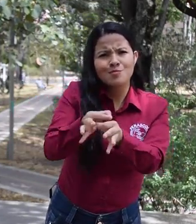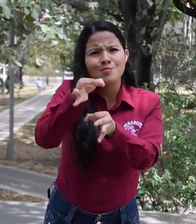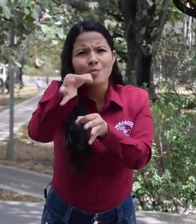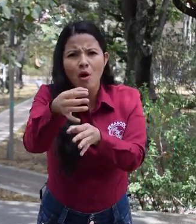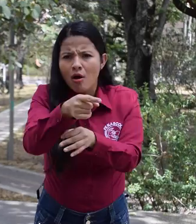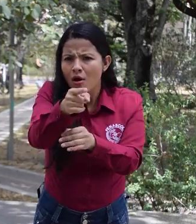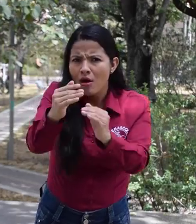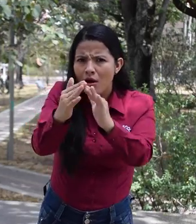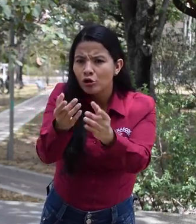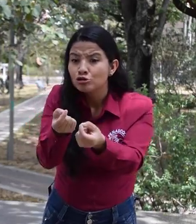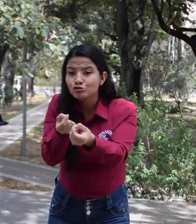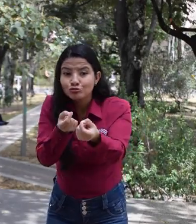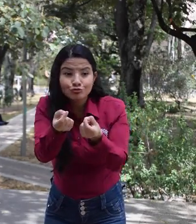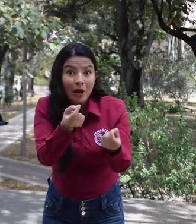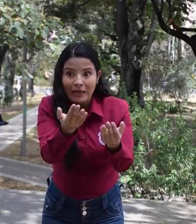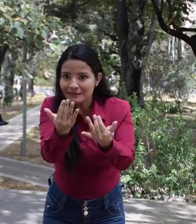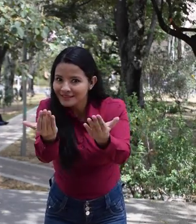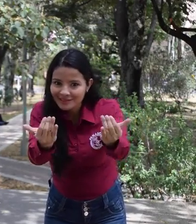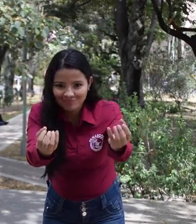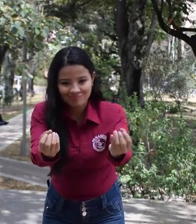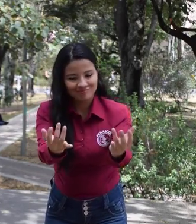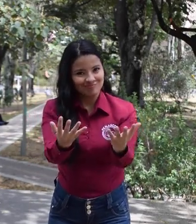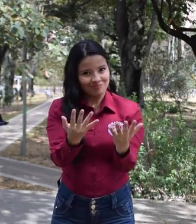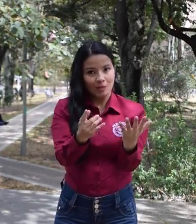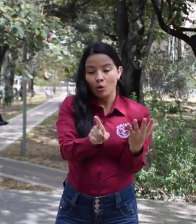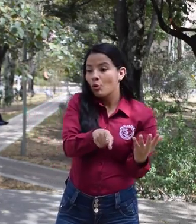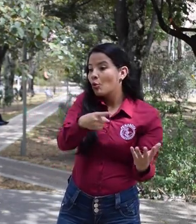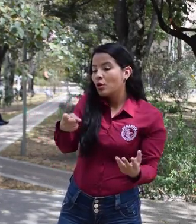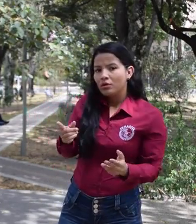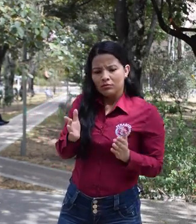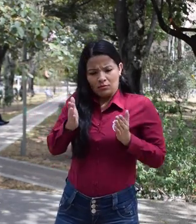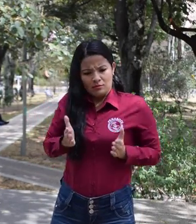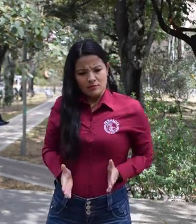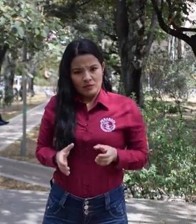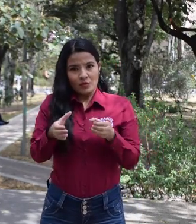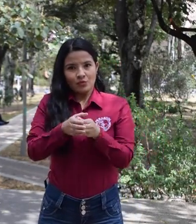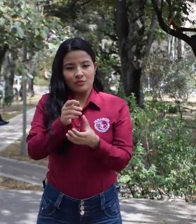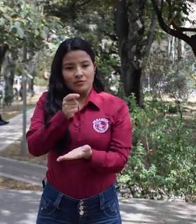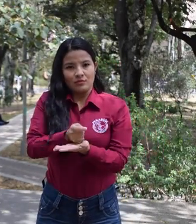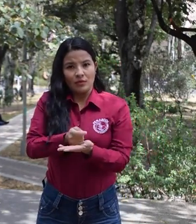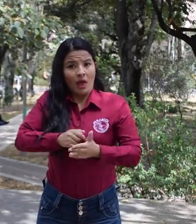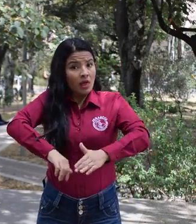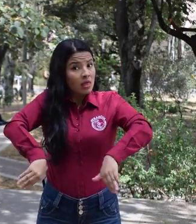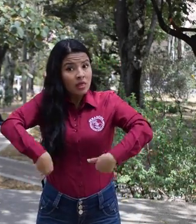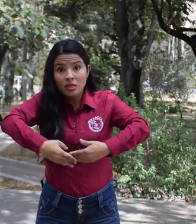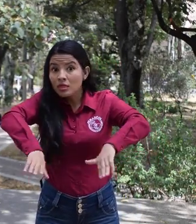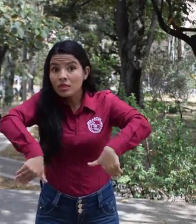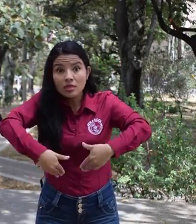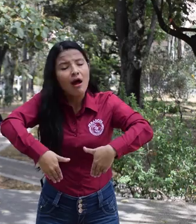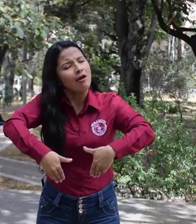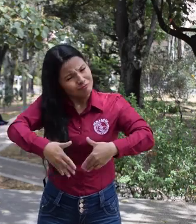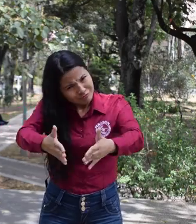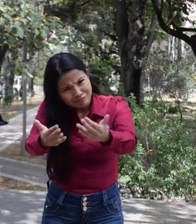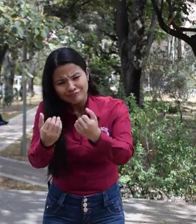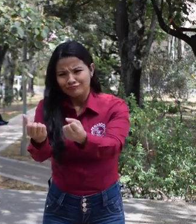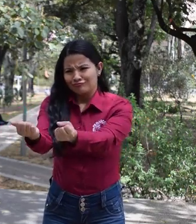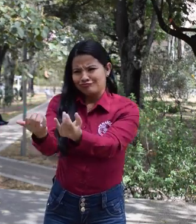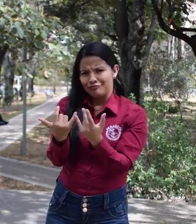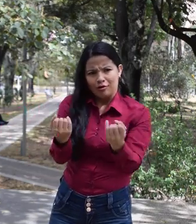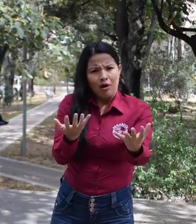sordas de la ciudad y municipios cercanos, y personas sordas que hagan parte de grupos que no